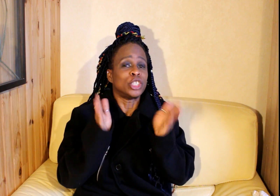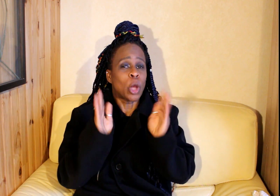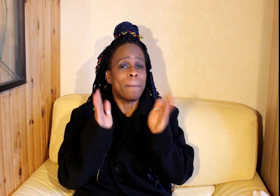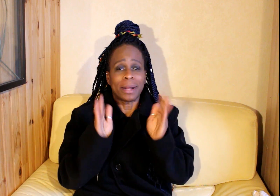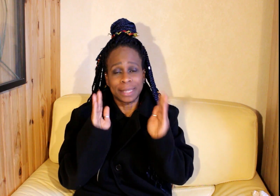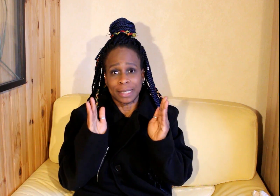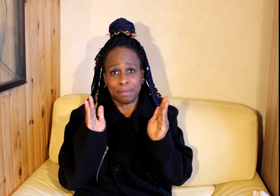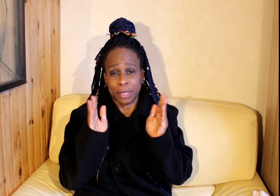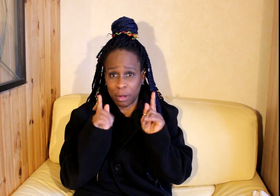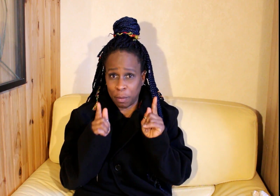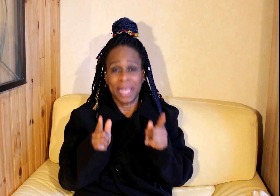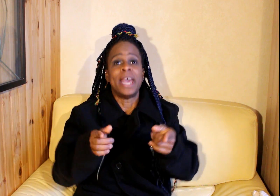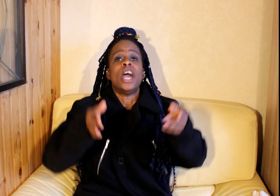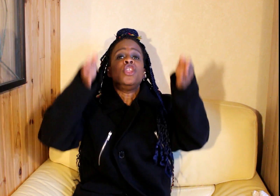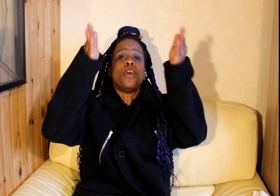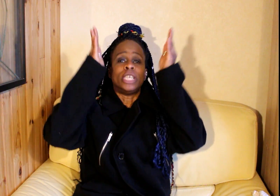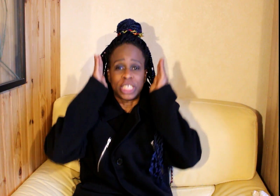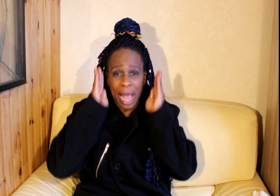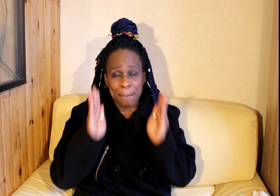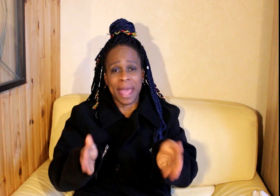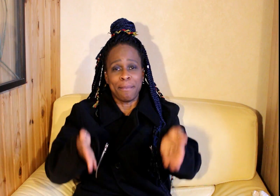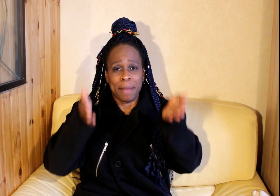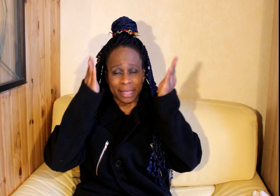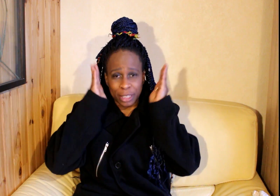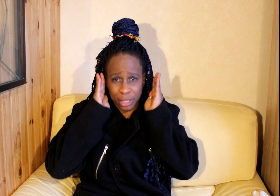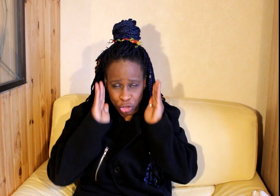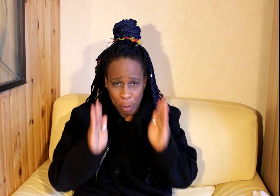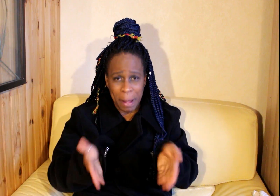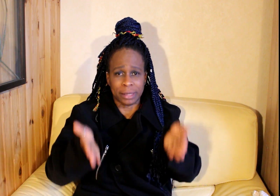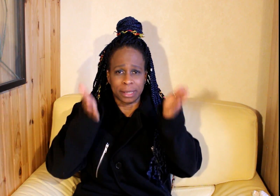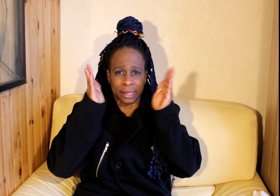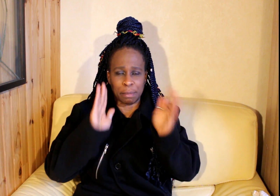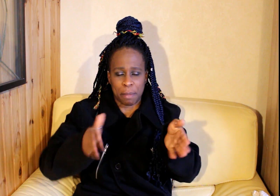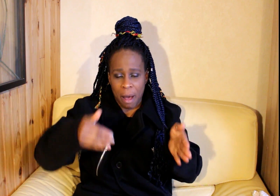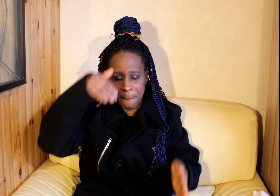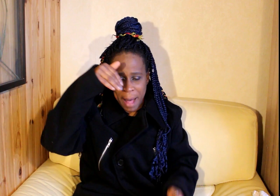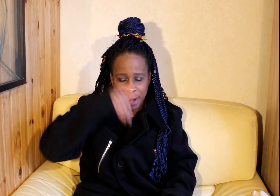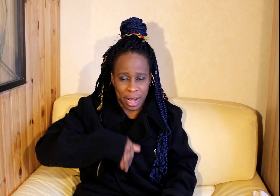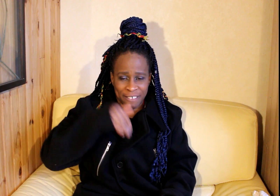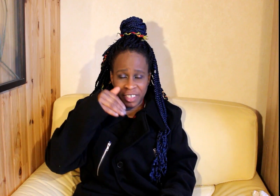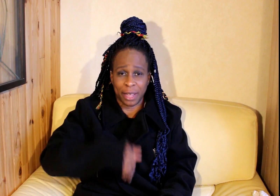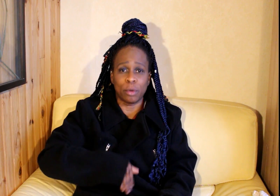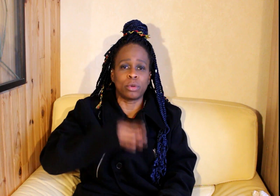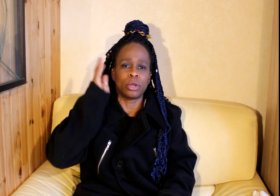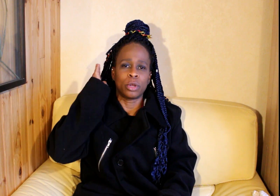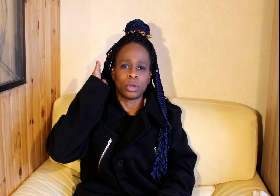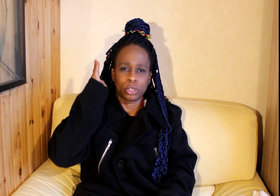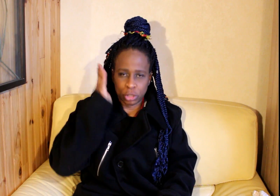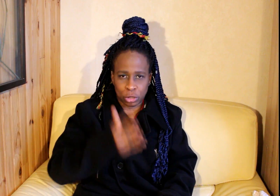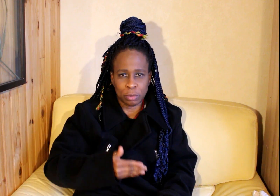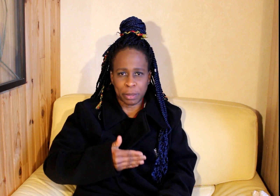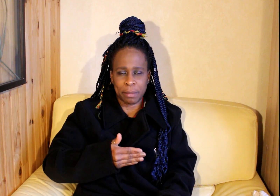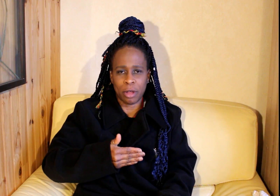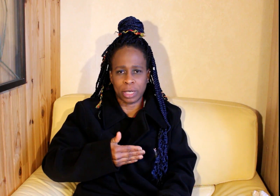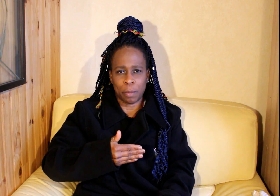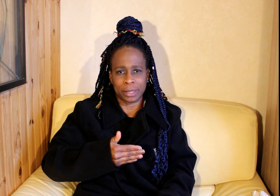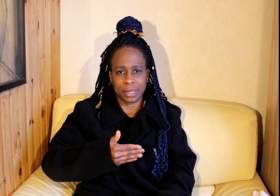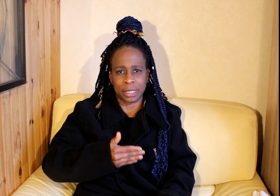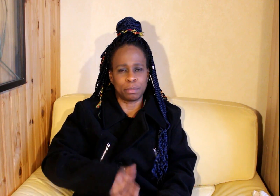Je participe, t'as compris ? Ne jamais mettre Je participe en bas de la vidéo Je supprime le Je participe